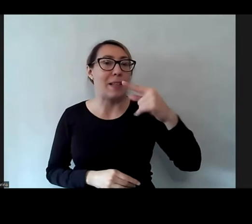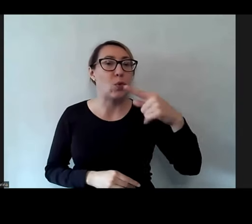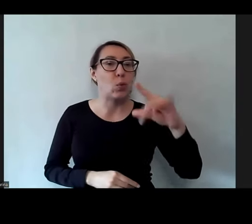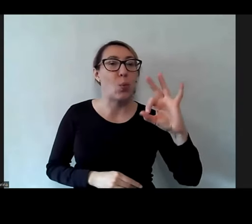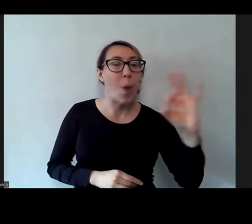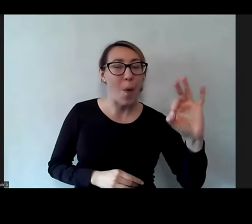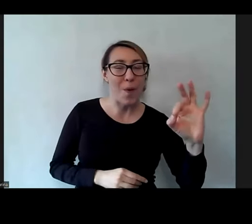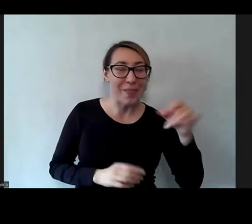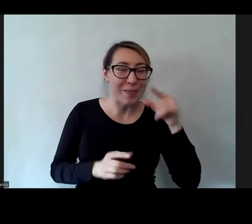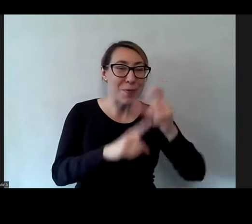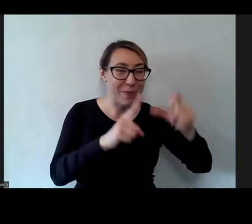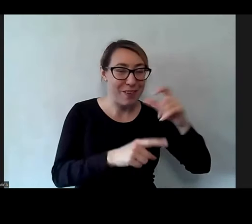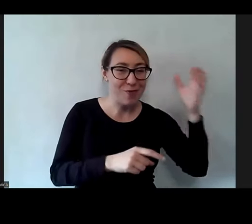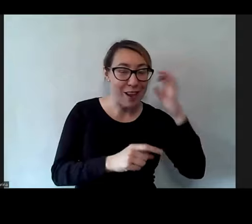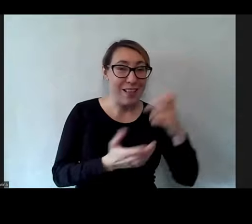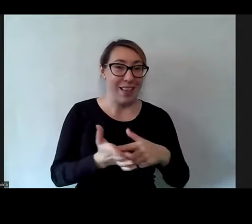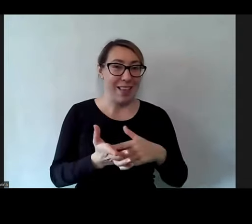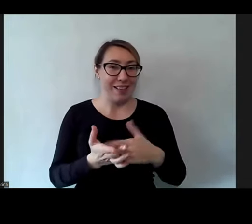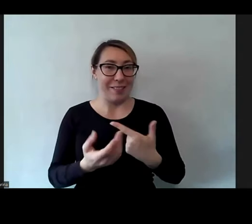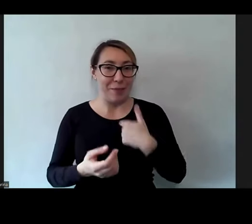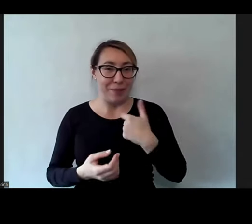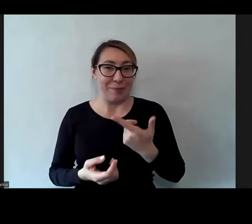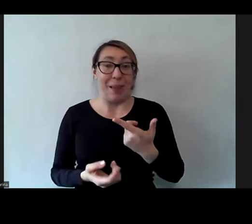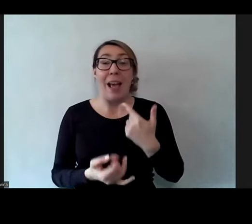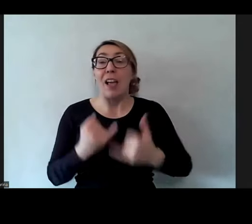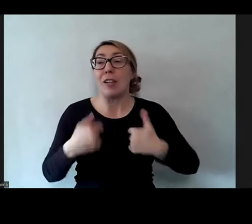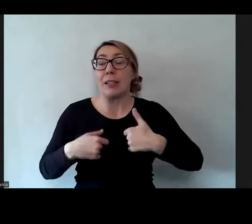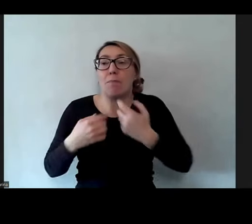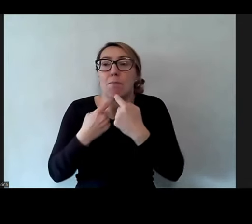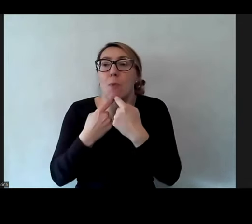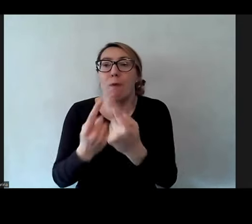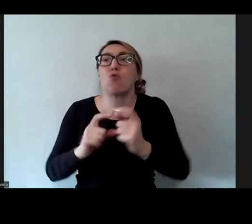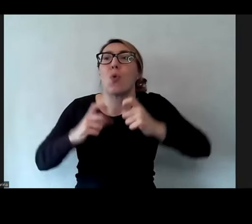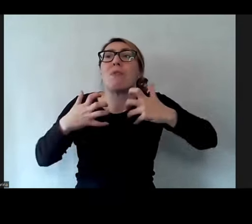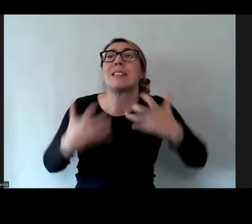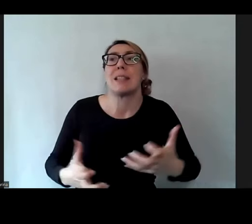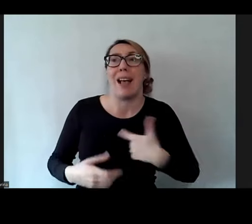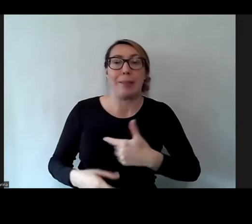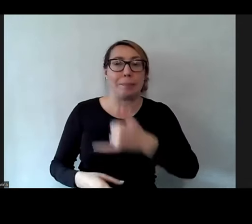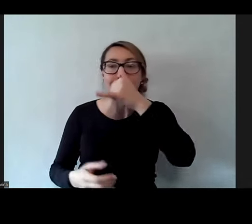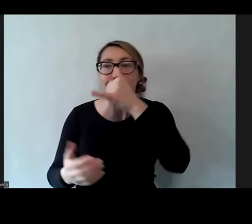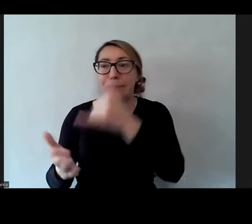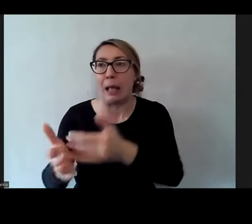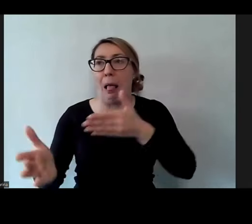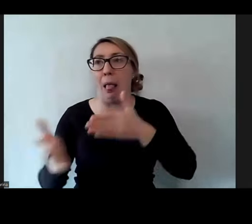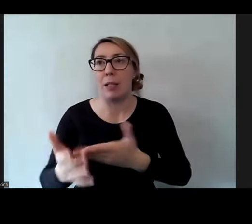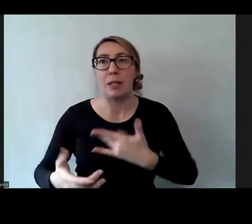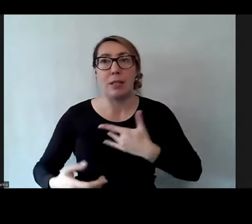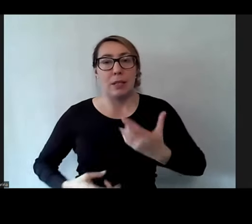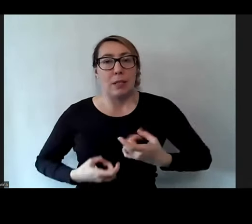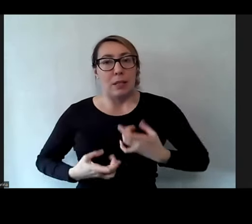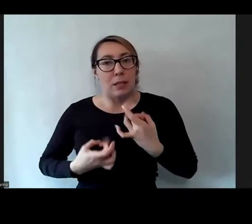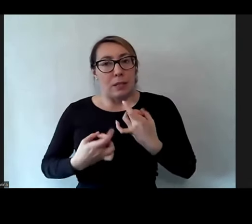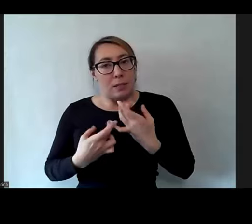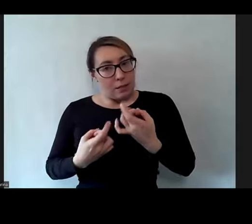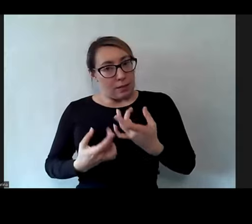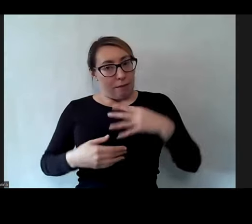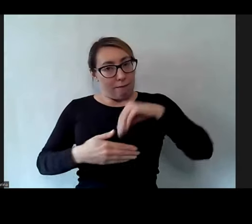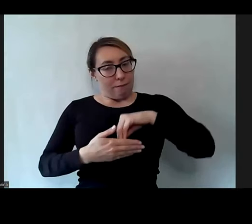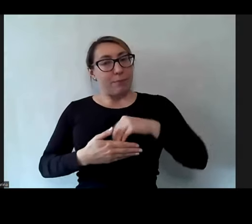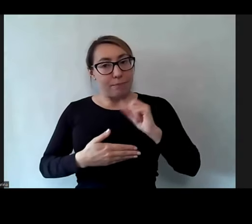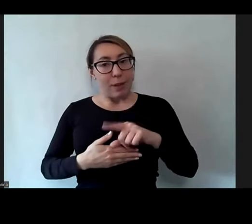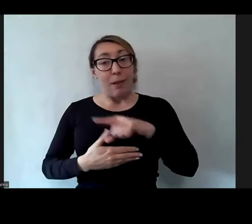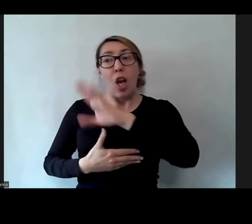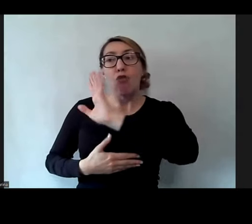wiecie, jak potrzebujemy powiedzieć, że coś chcemy, a nie możemy, to to jest strasznie frustrujące. I te dzieci,